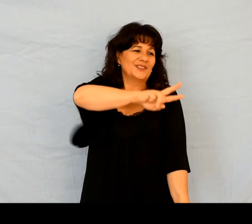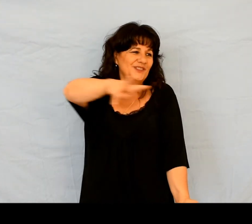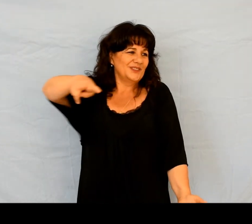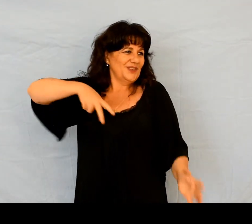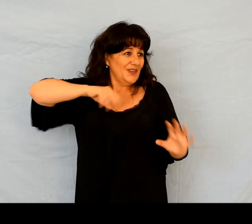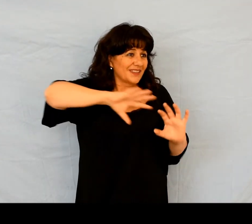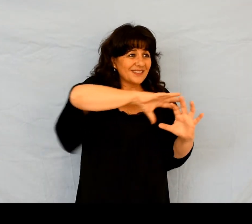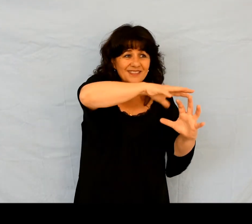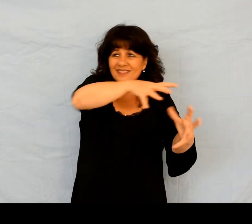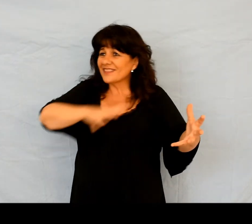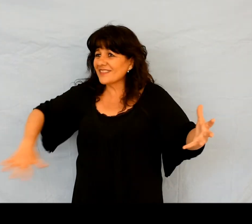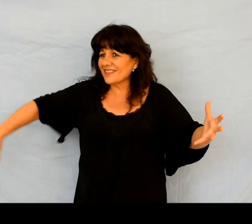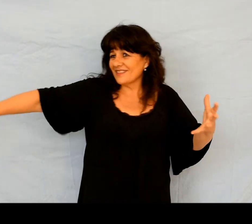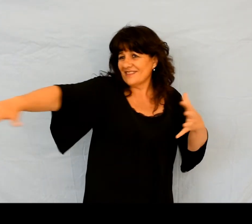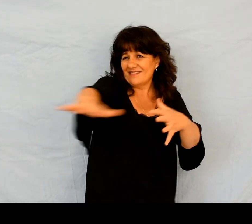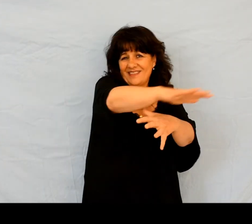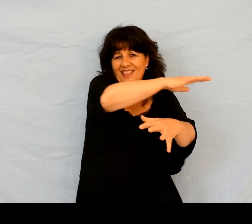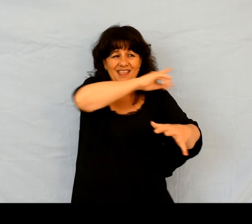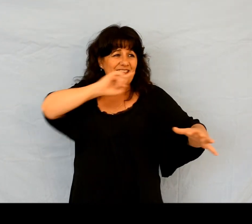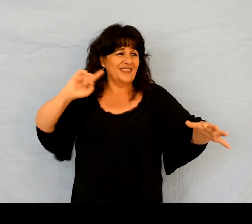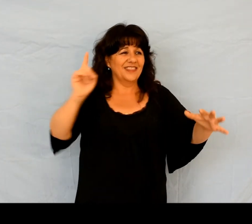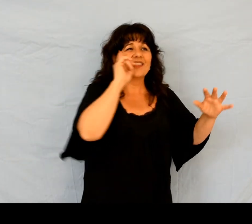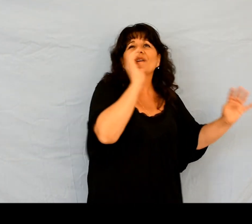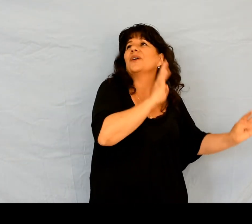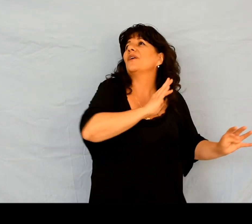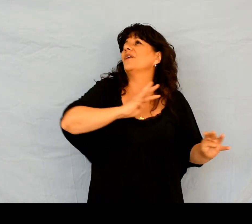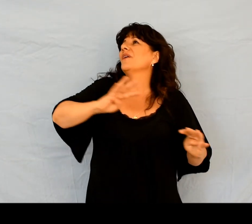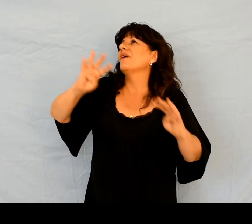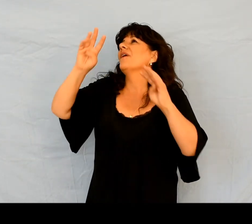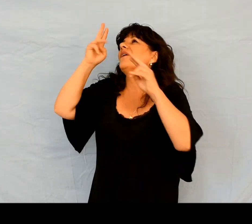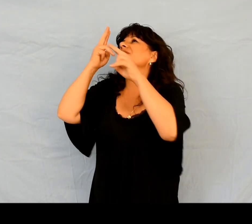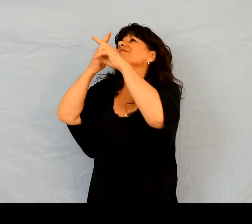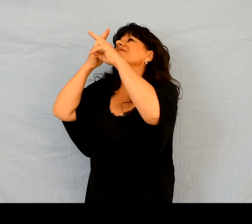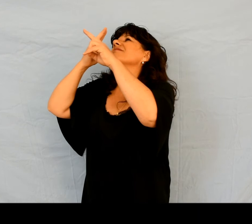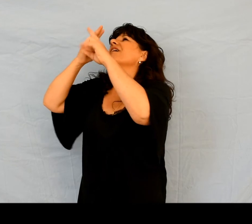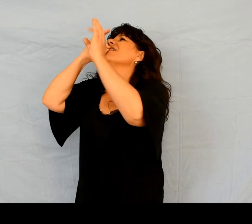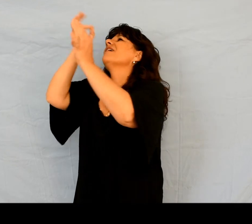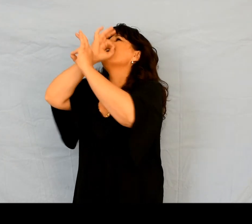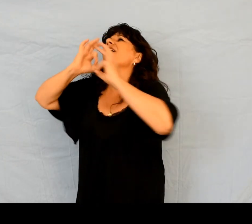qu'il est grand ton nom par toute la terre.